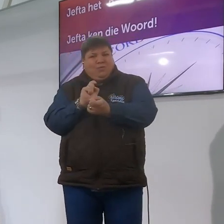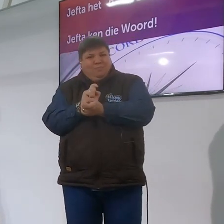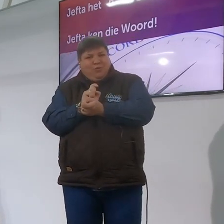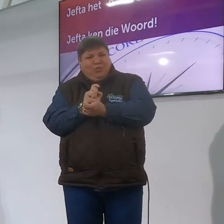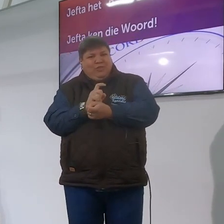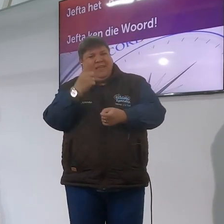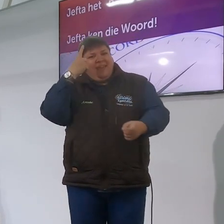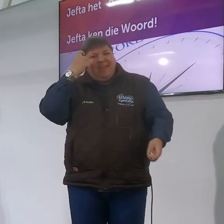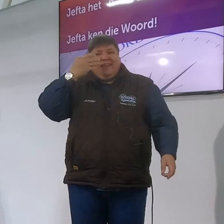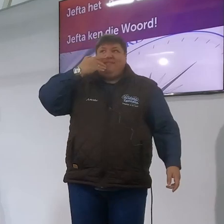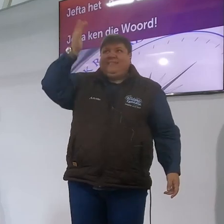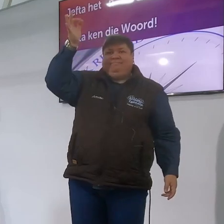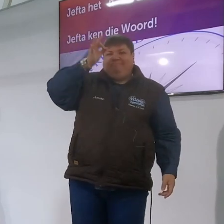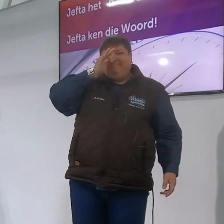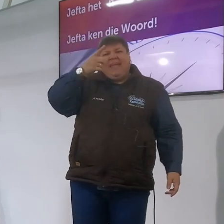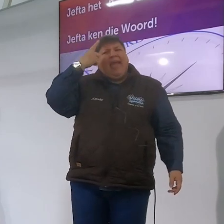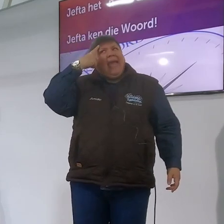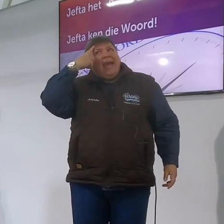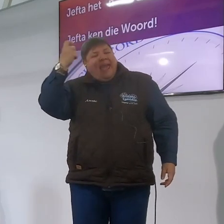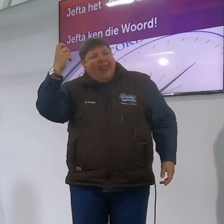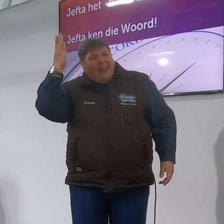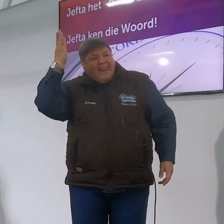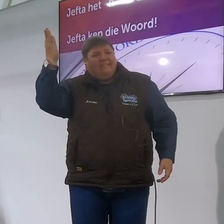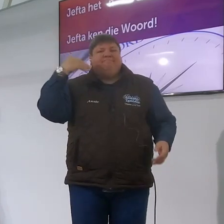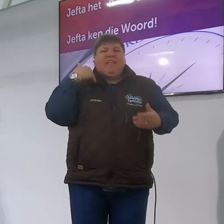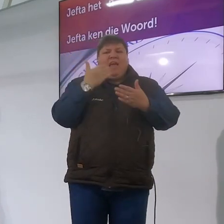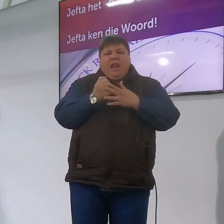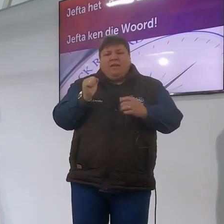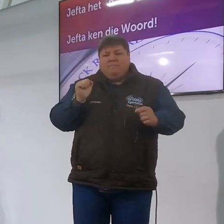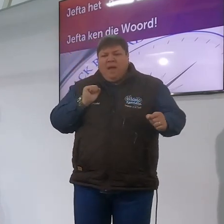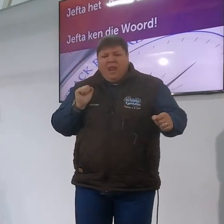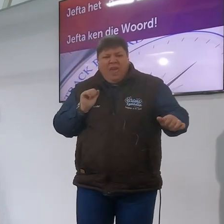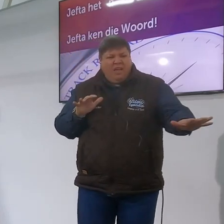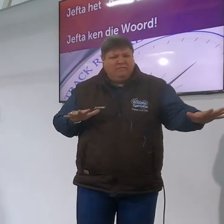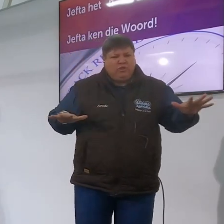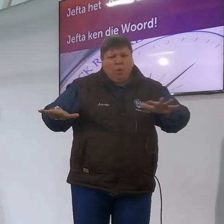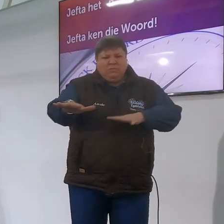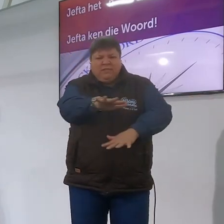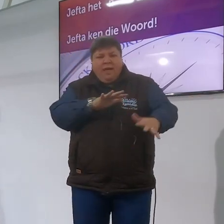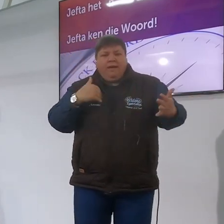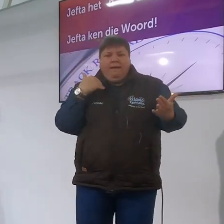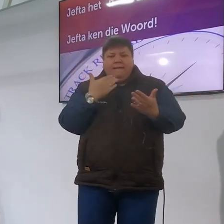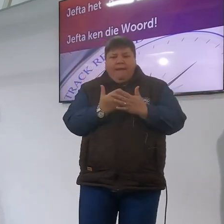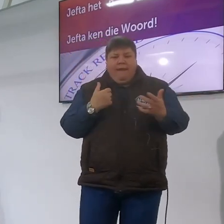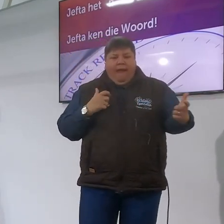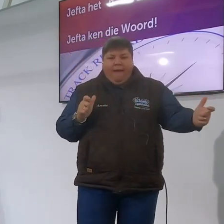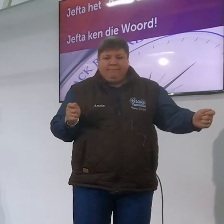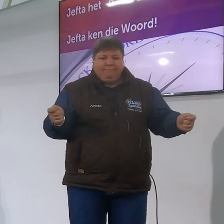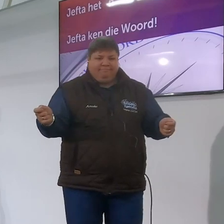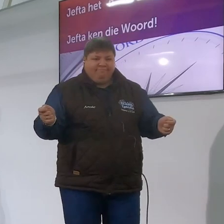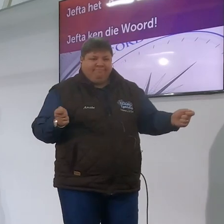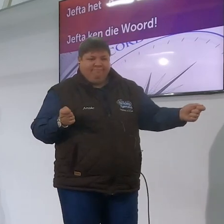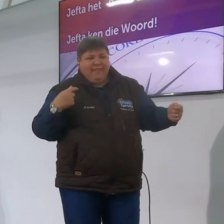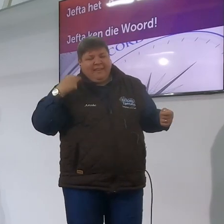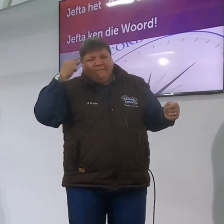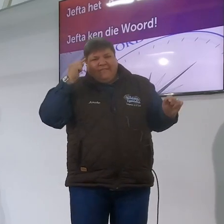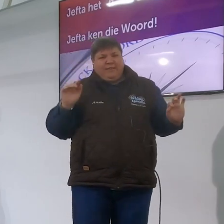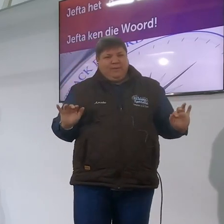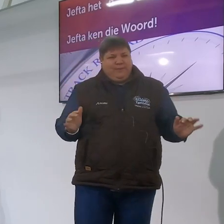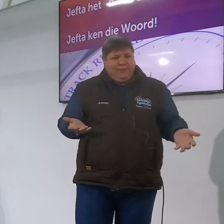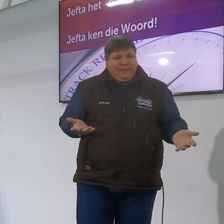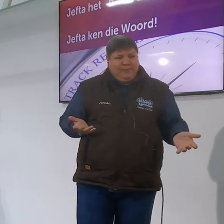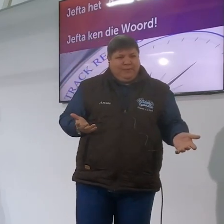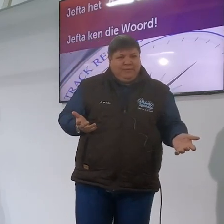weet wat die jyre gaan doen en ons begin alweer ken en ons kan situaties beter beoordeel beter besluit te neem en so easy ding